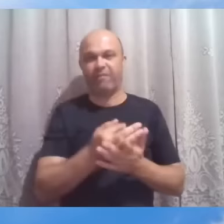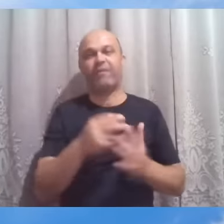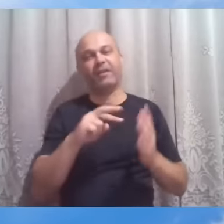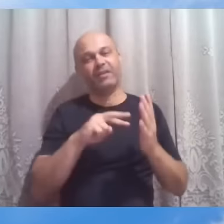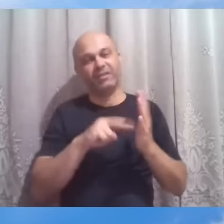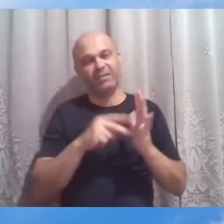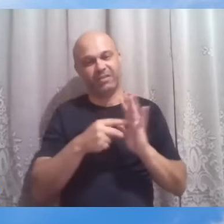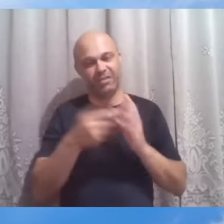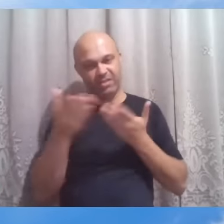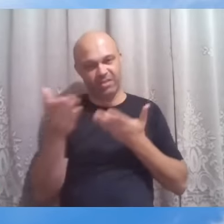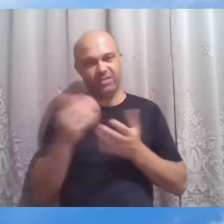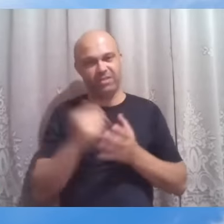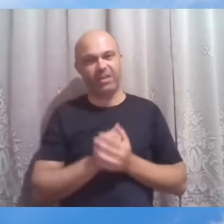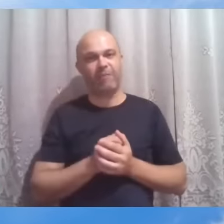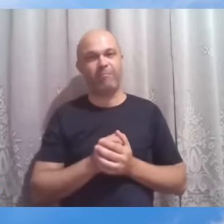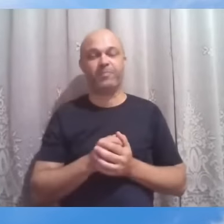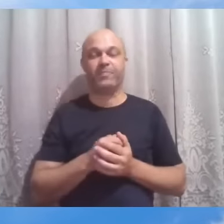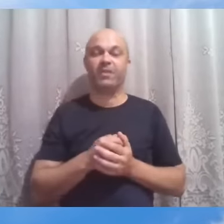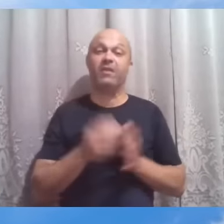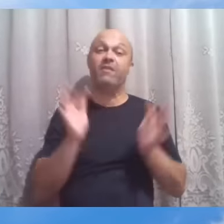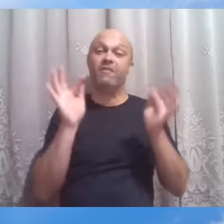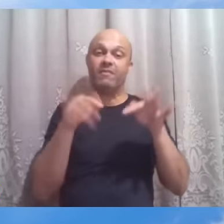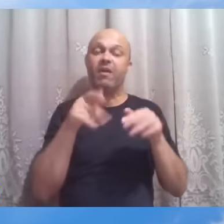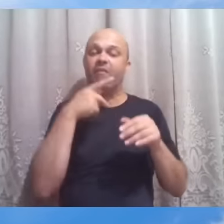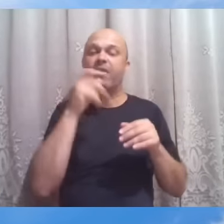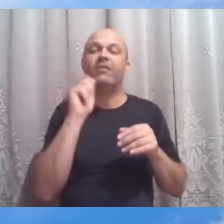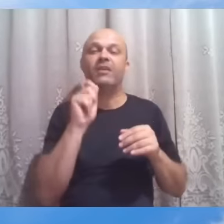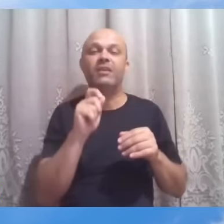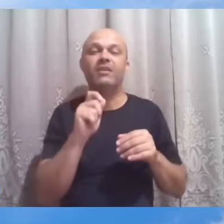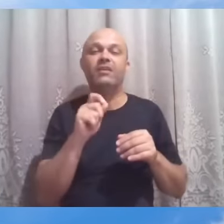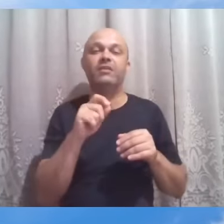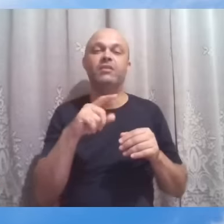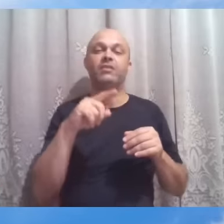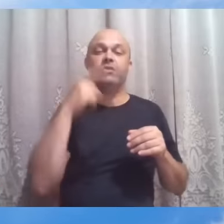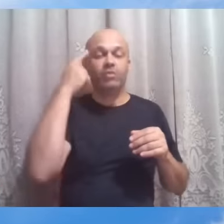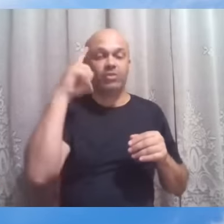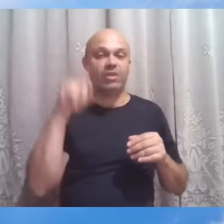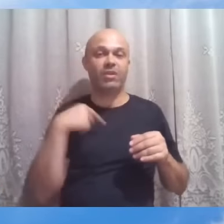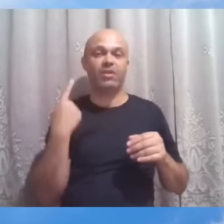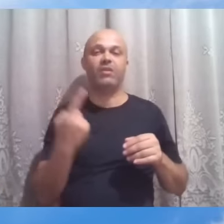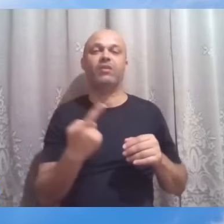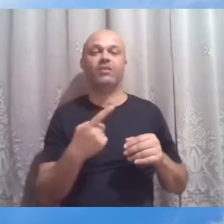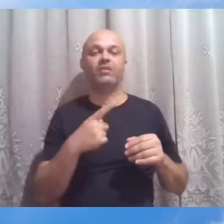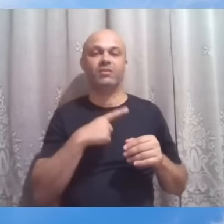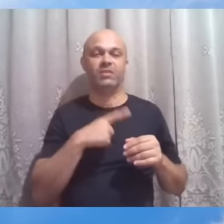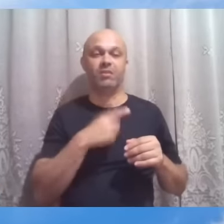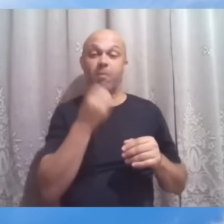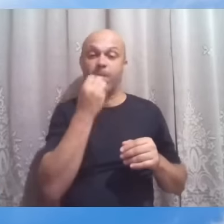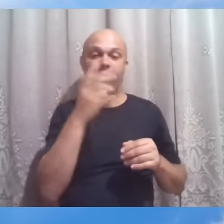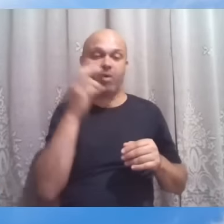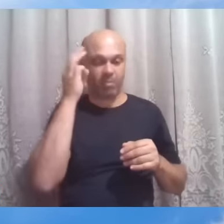mensagem dizendo os dias são ridentes e tranquilos tenhamos boa memória e guardemos a moderação